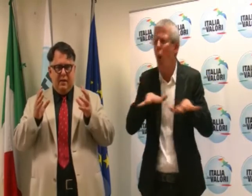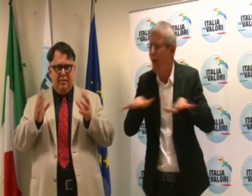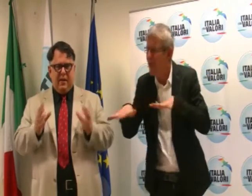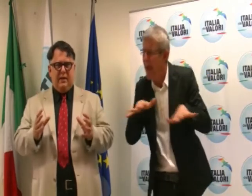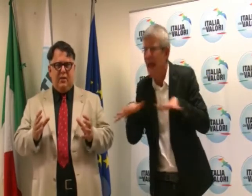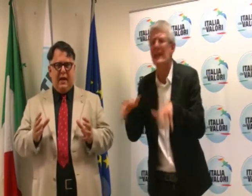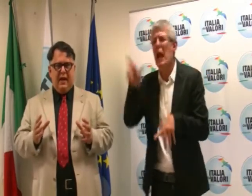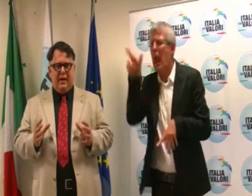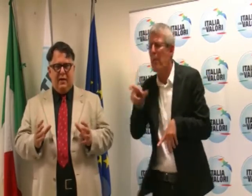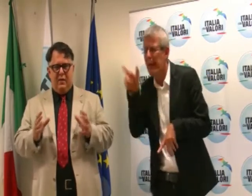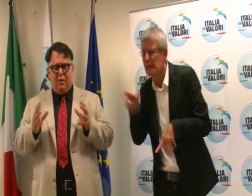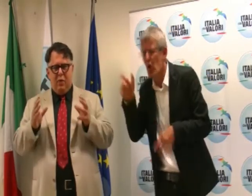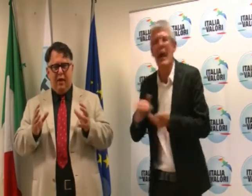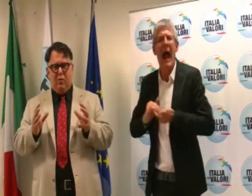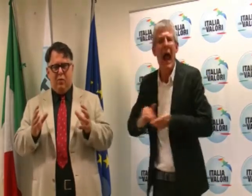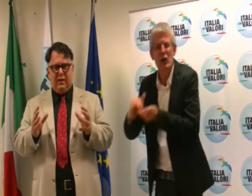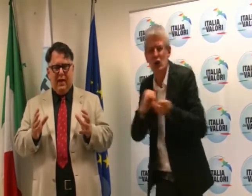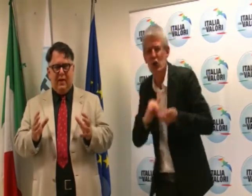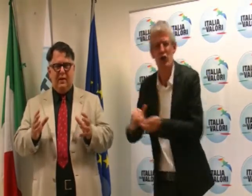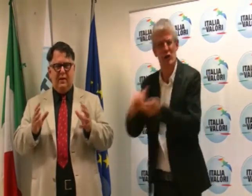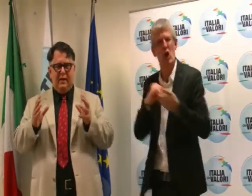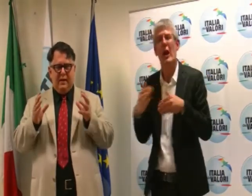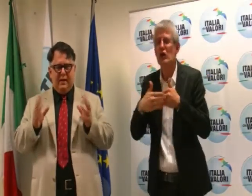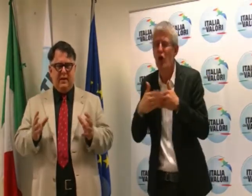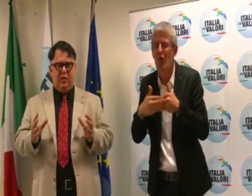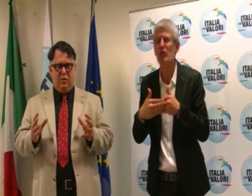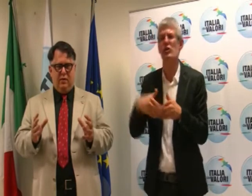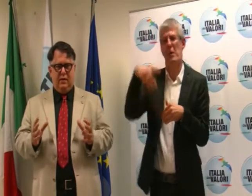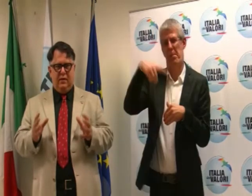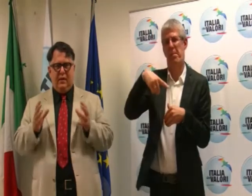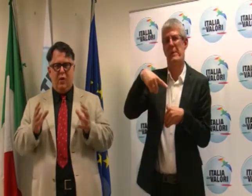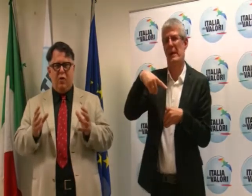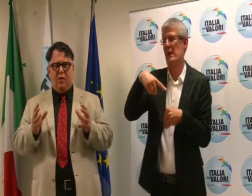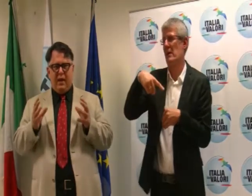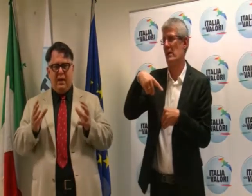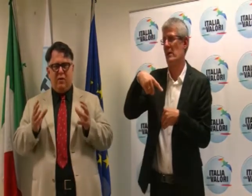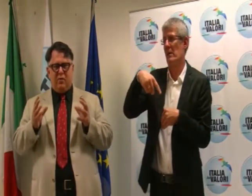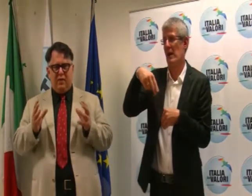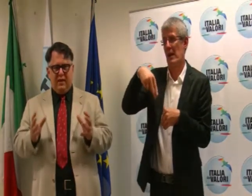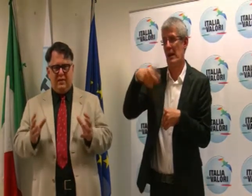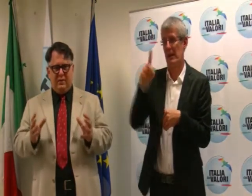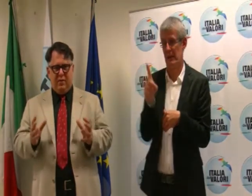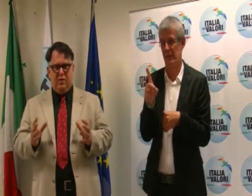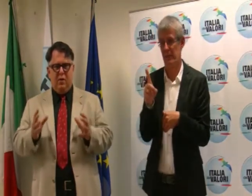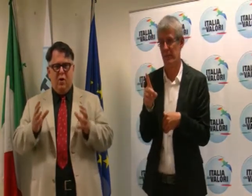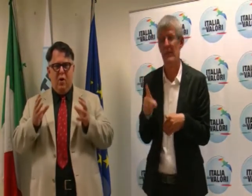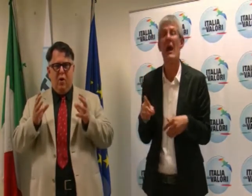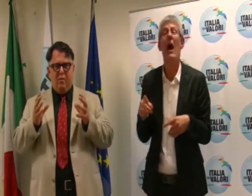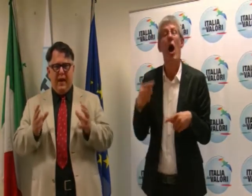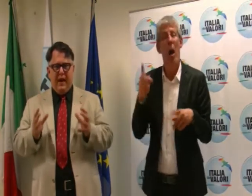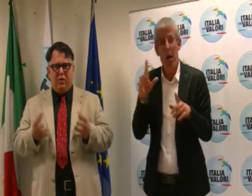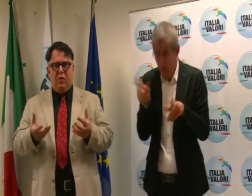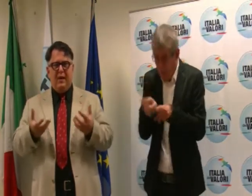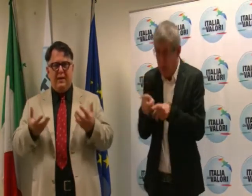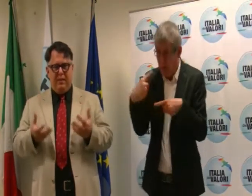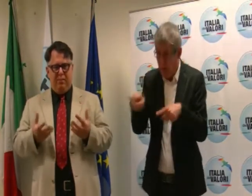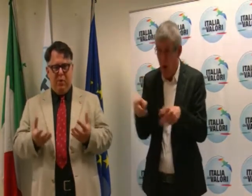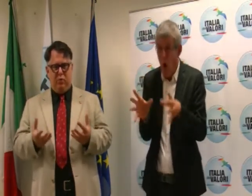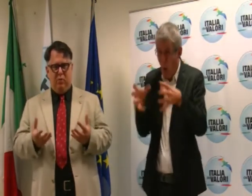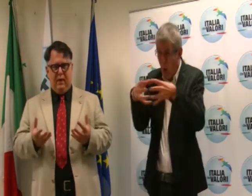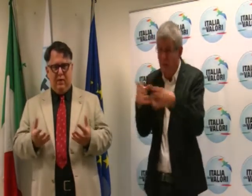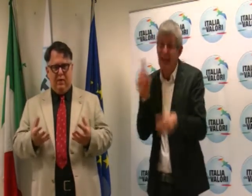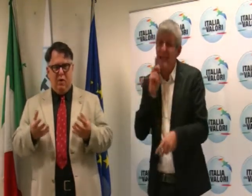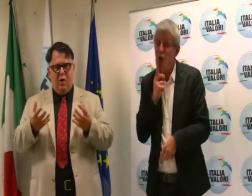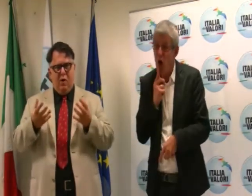In particolare quella comunità dei soldi. Da loro ho imparato moltissimo. Ho imparato il